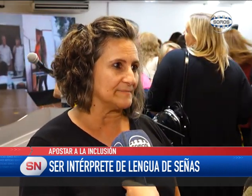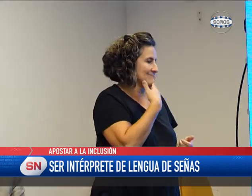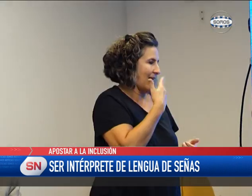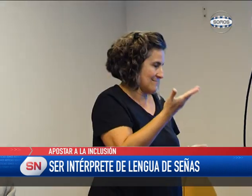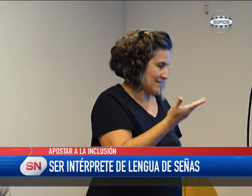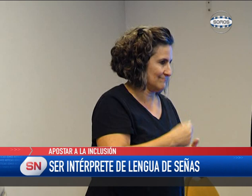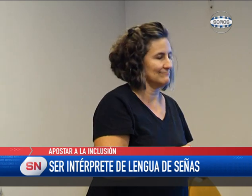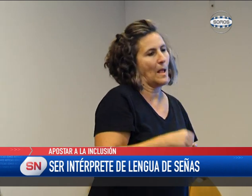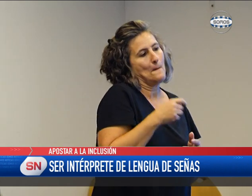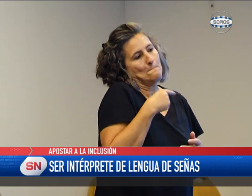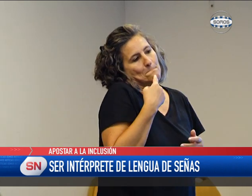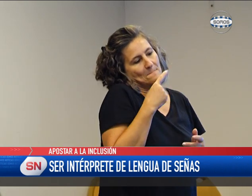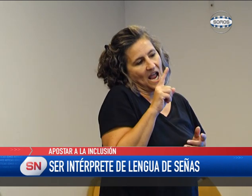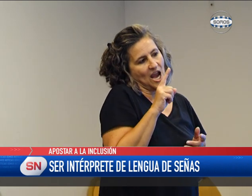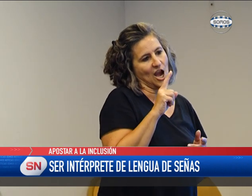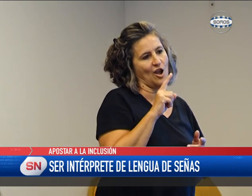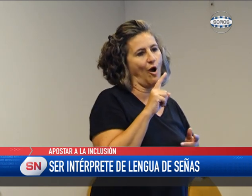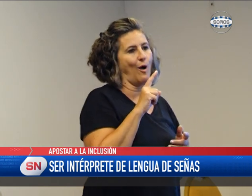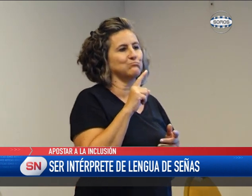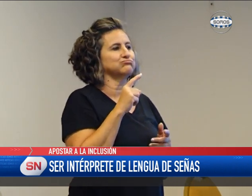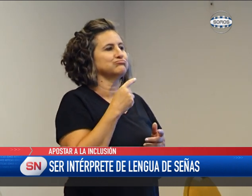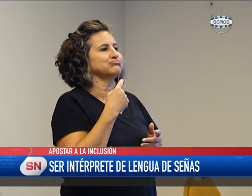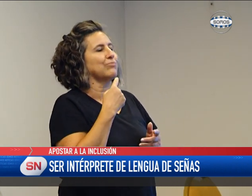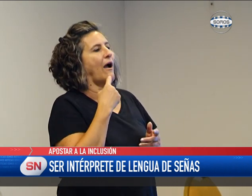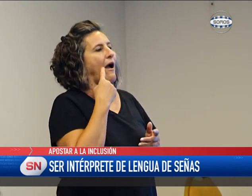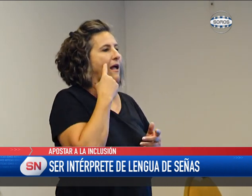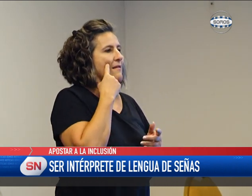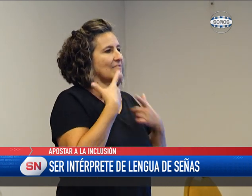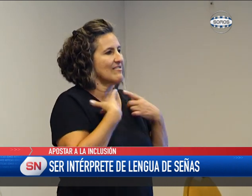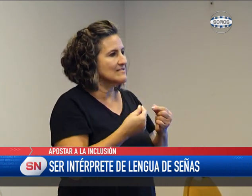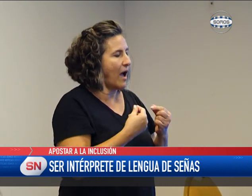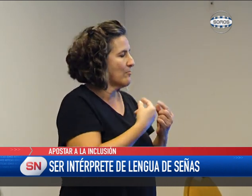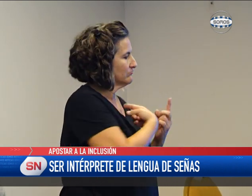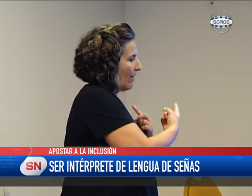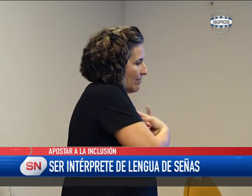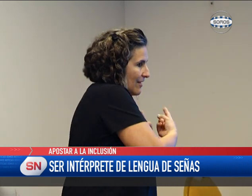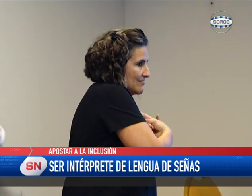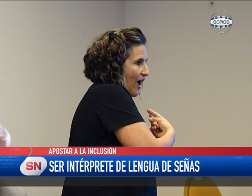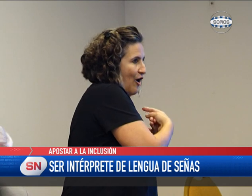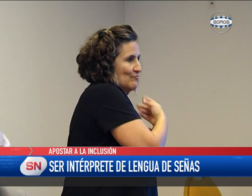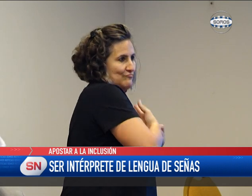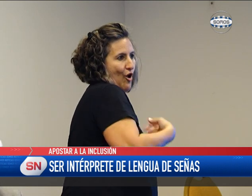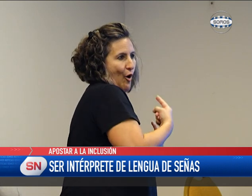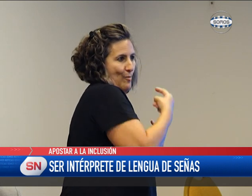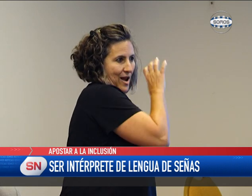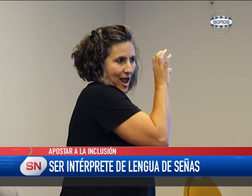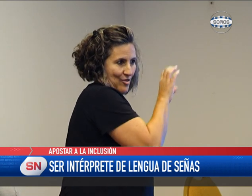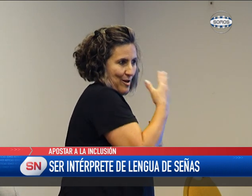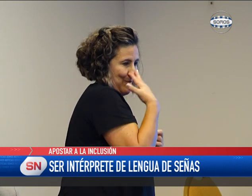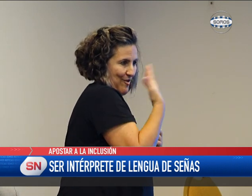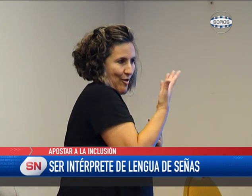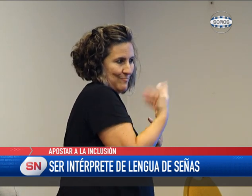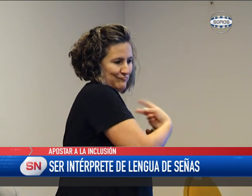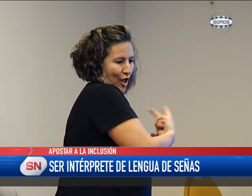práctica. ¿Qué es lo que uno como orador tiene que tener en cuenta cuando vos estás acompañando?